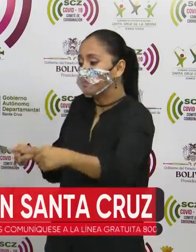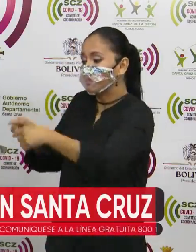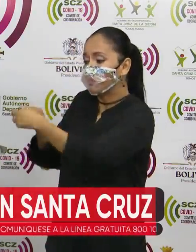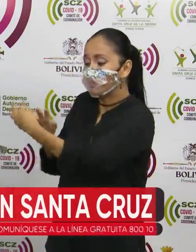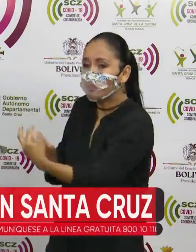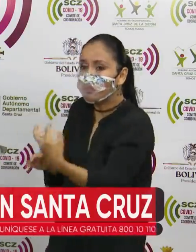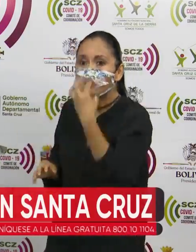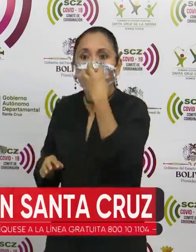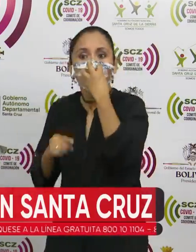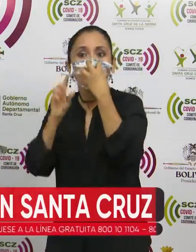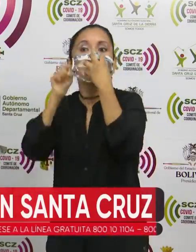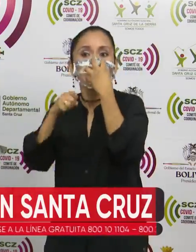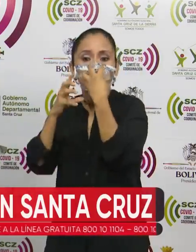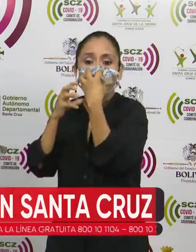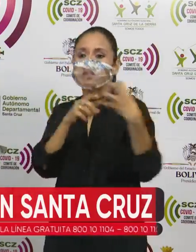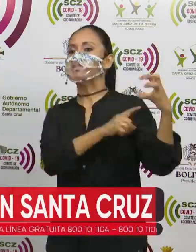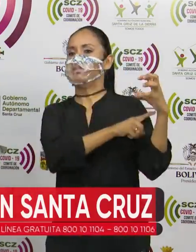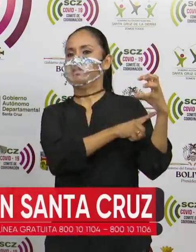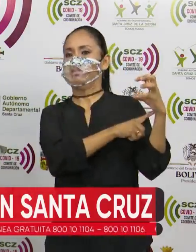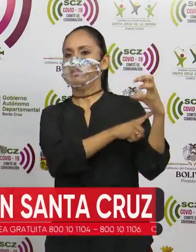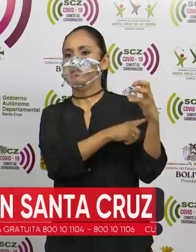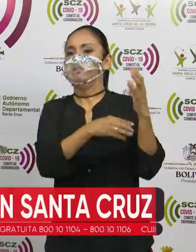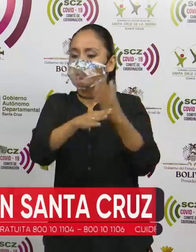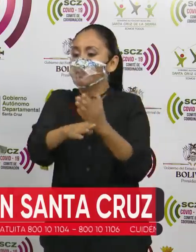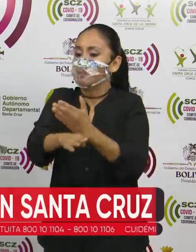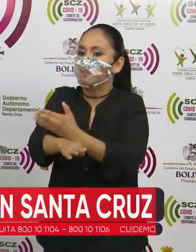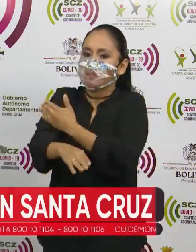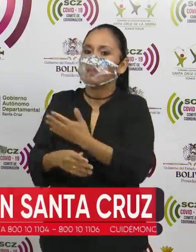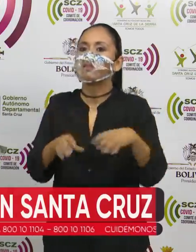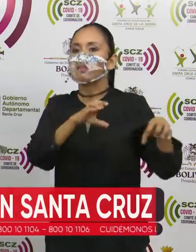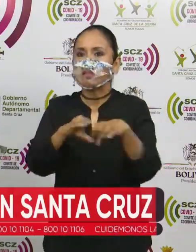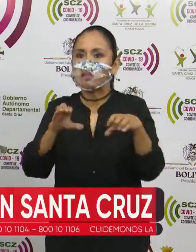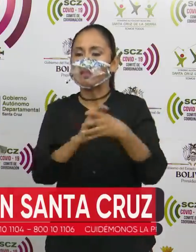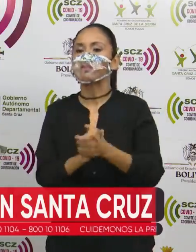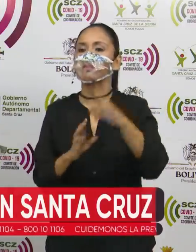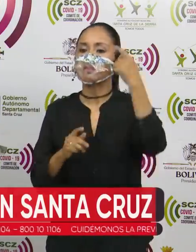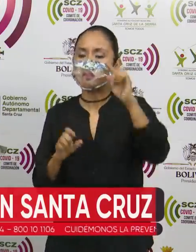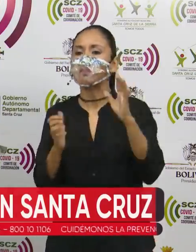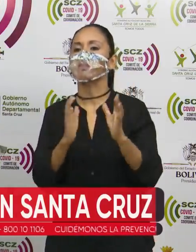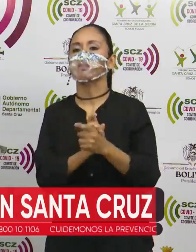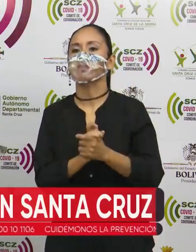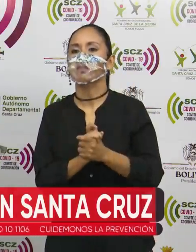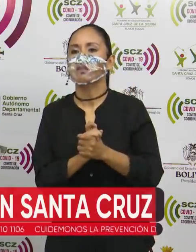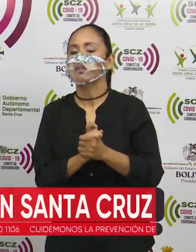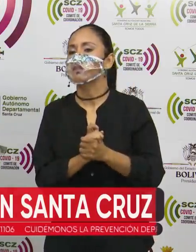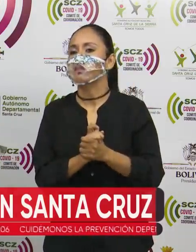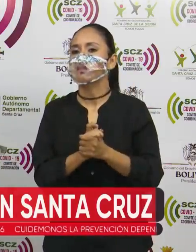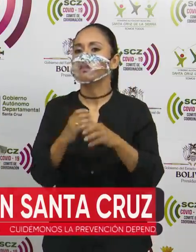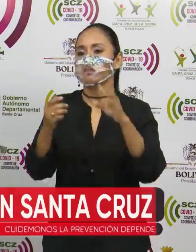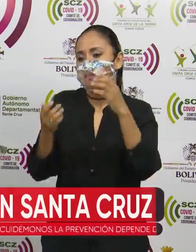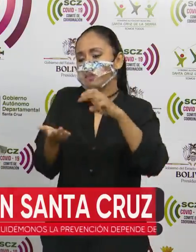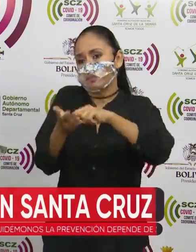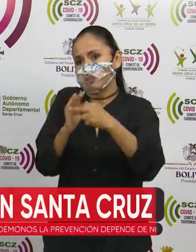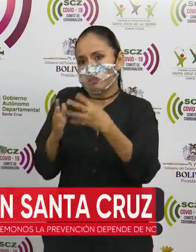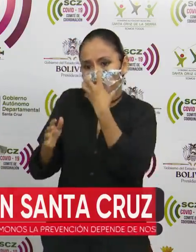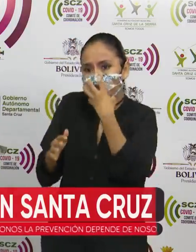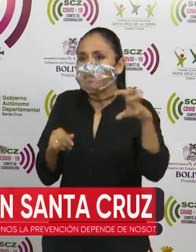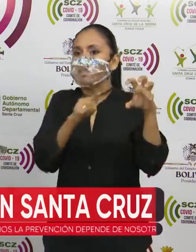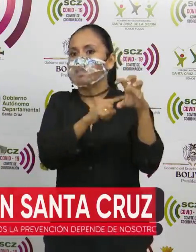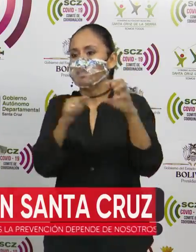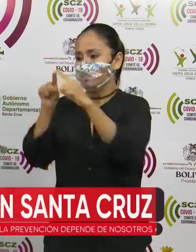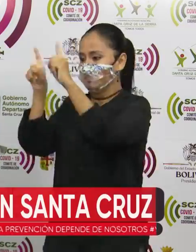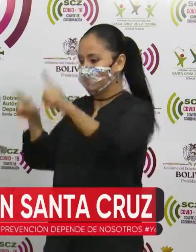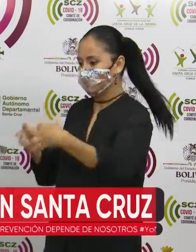fin de semana, esperemos, puedan continuar con los procedimientos que se realizan para la extubación o el desacople